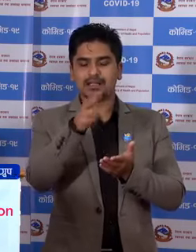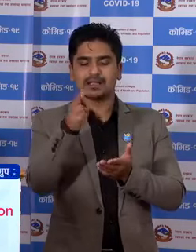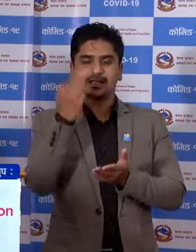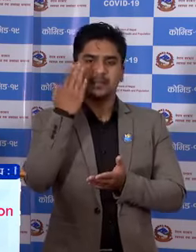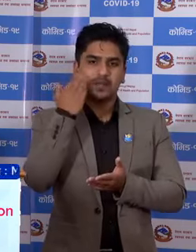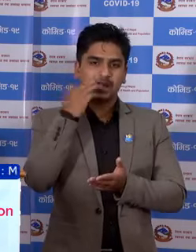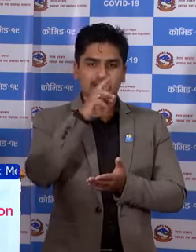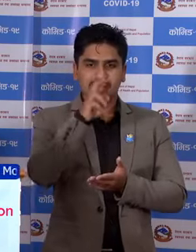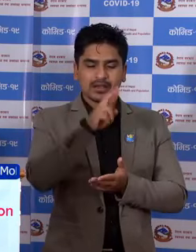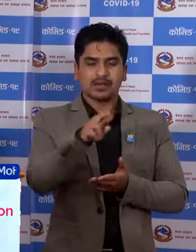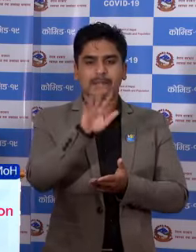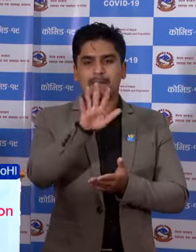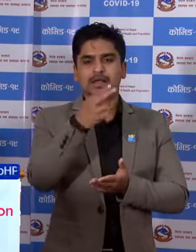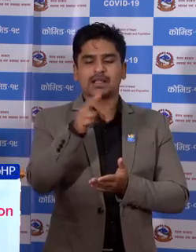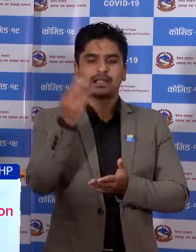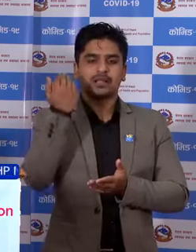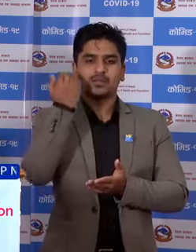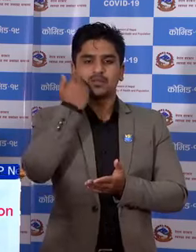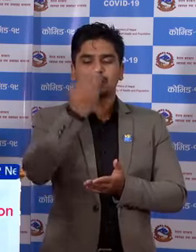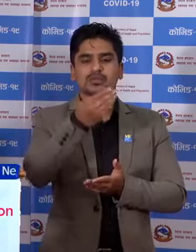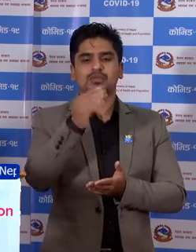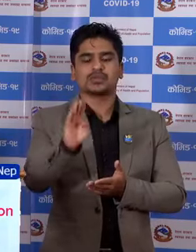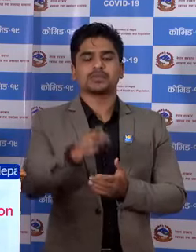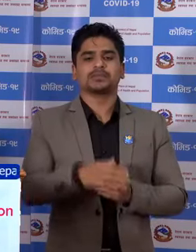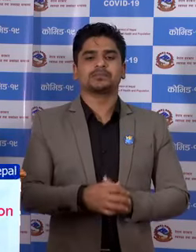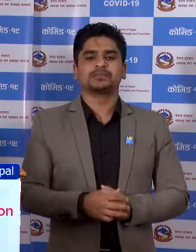महिला रपान जना पूरुष उनुँचा